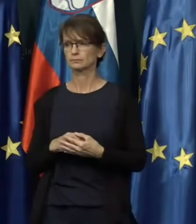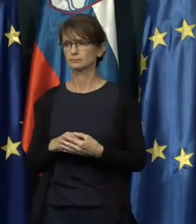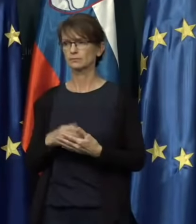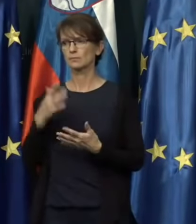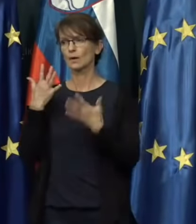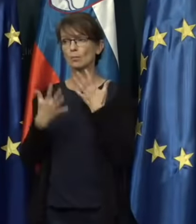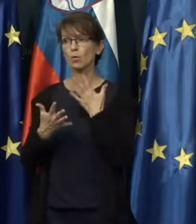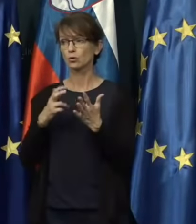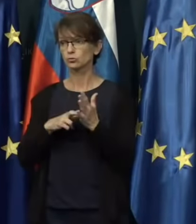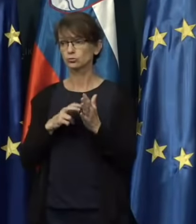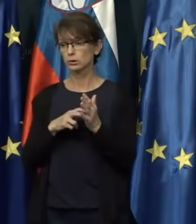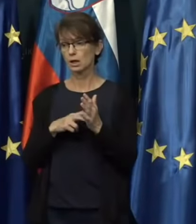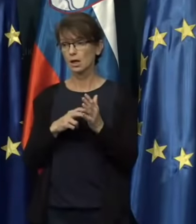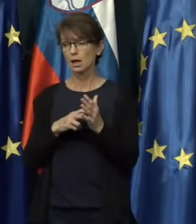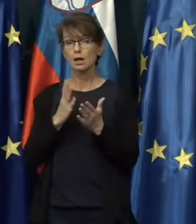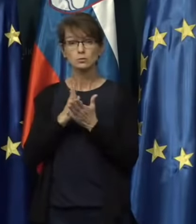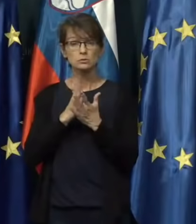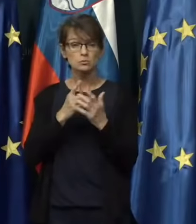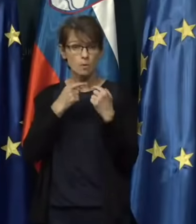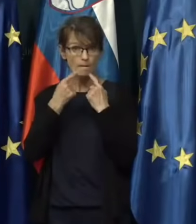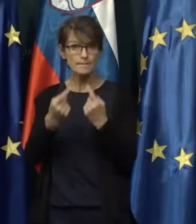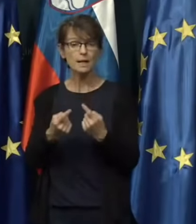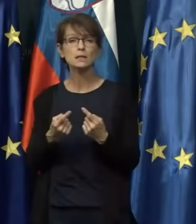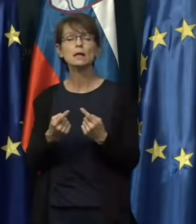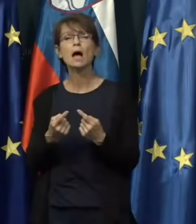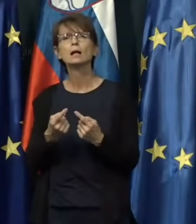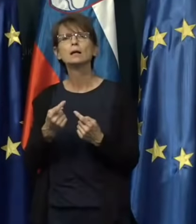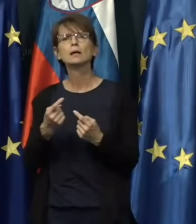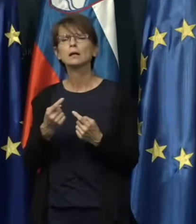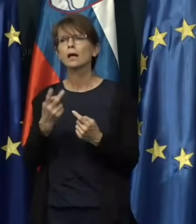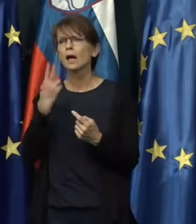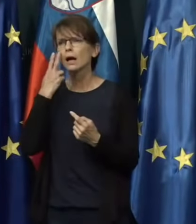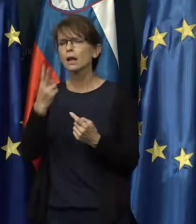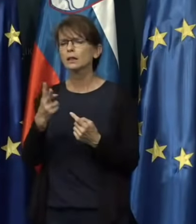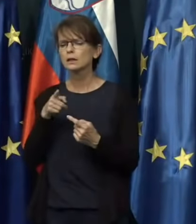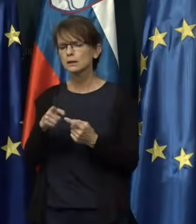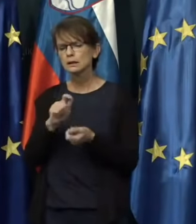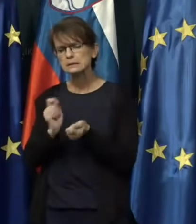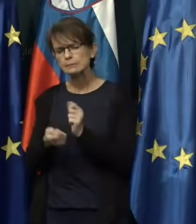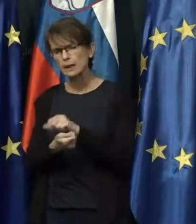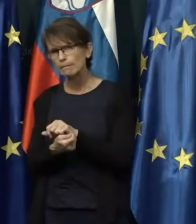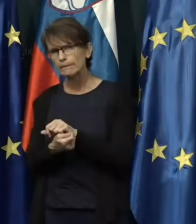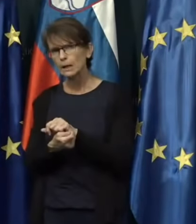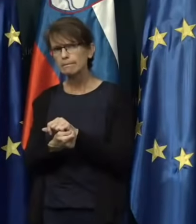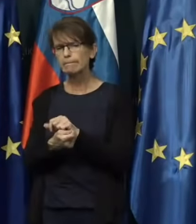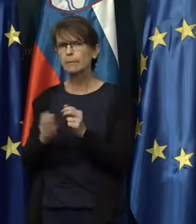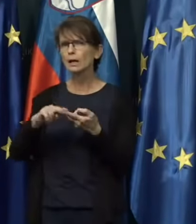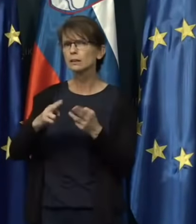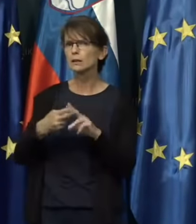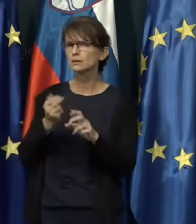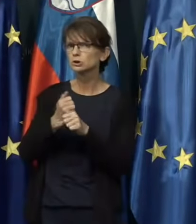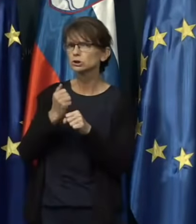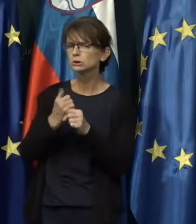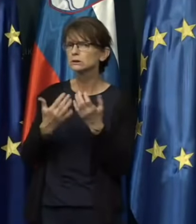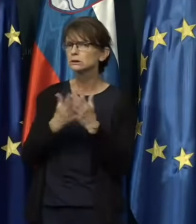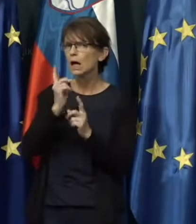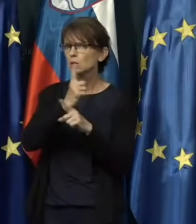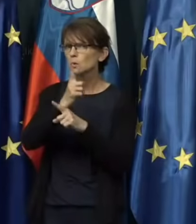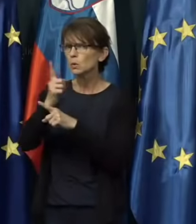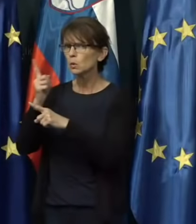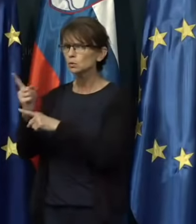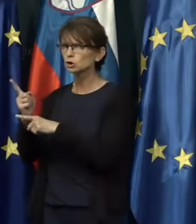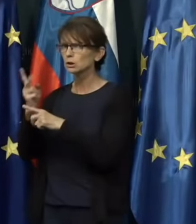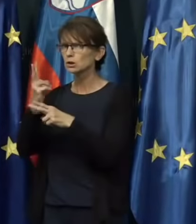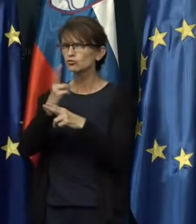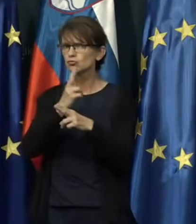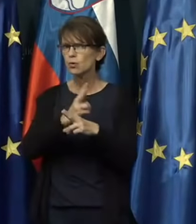Mogoče še to, ko ste omenjali glede teh spremembe režima za določene države. Ste morate